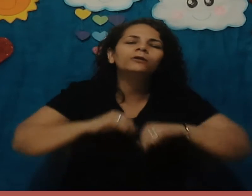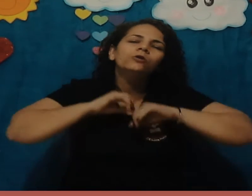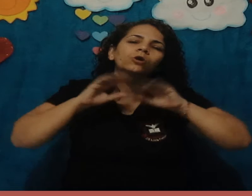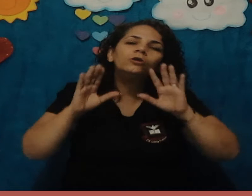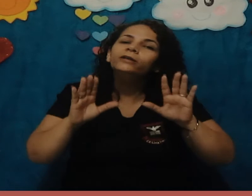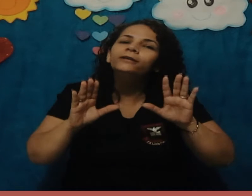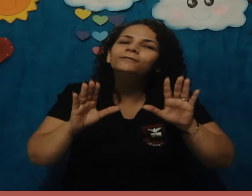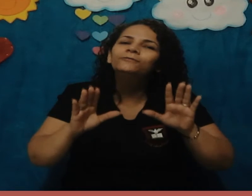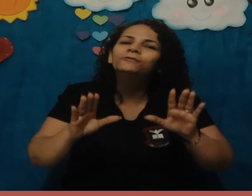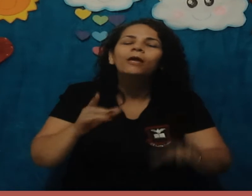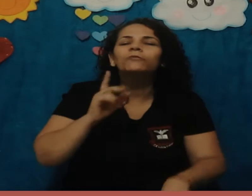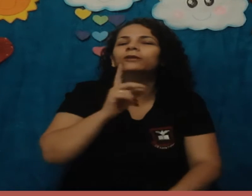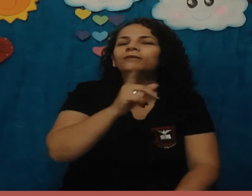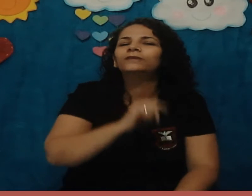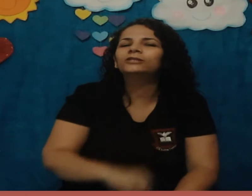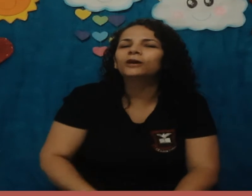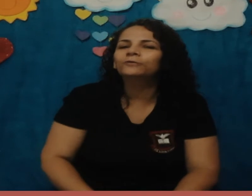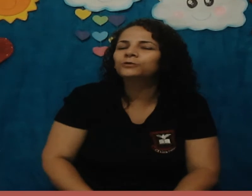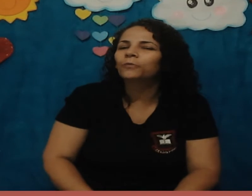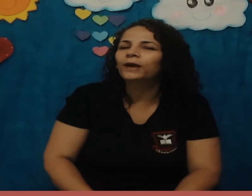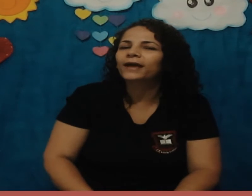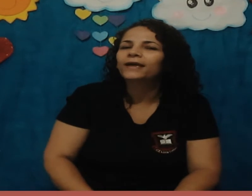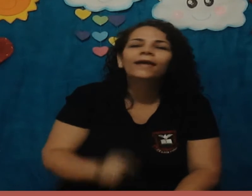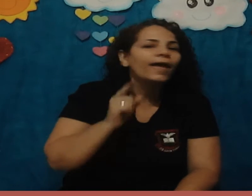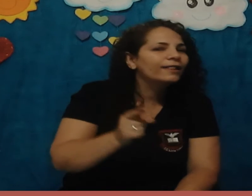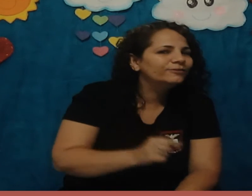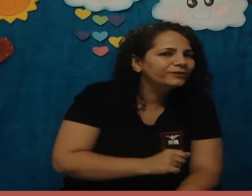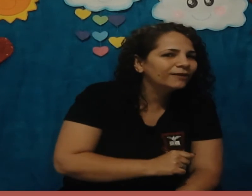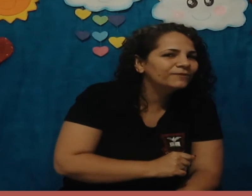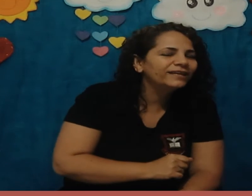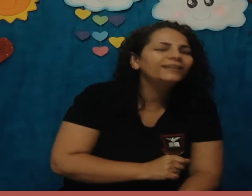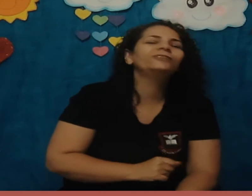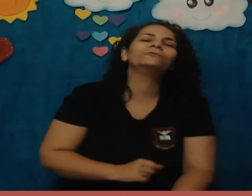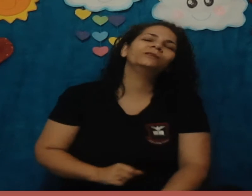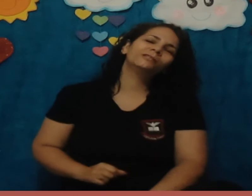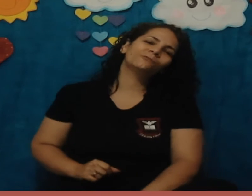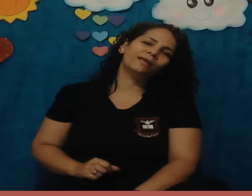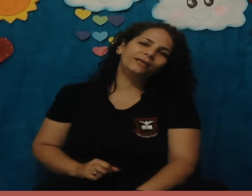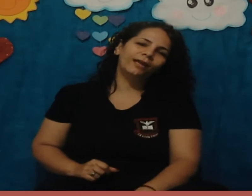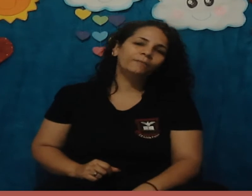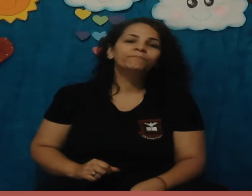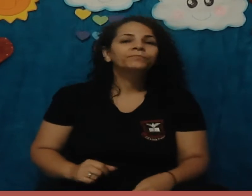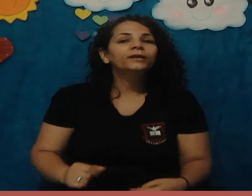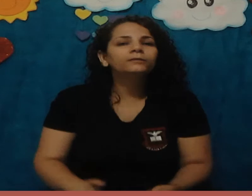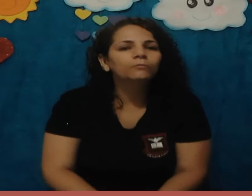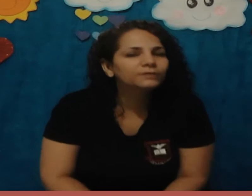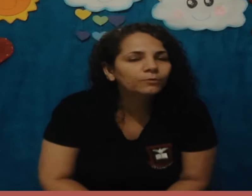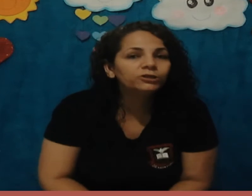colorido, porque o dever da tia Rose como é? É no capricho, isso aí, hein? Então, meus amores,